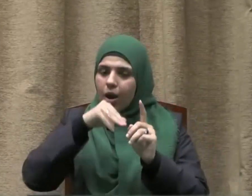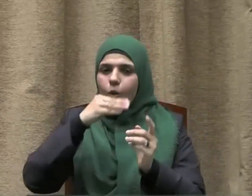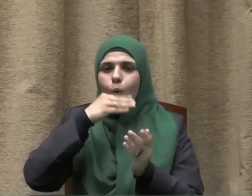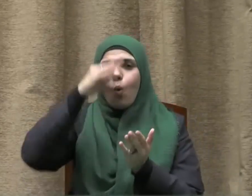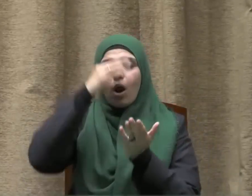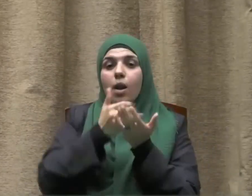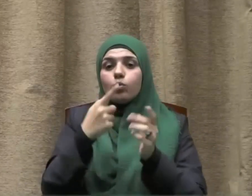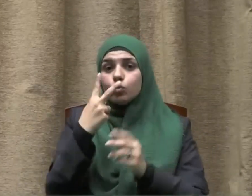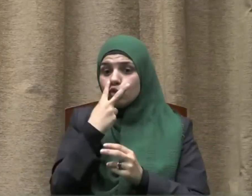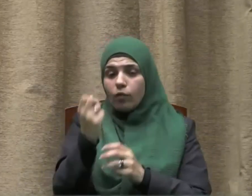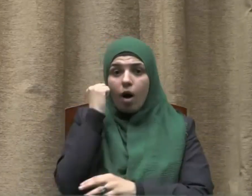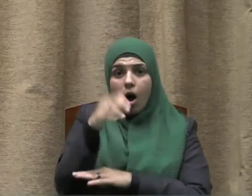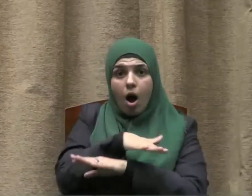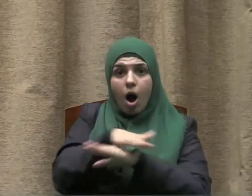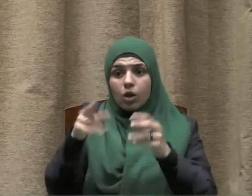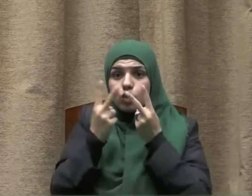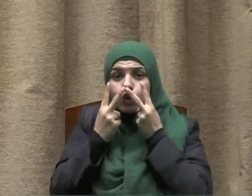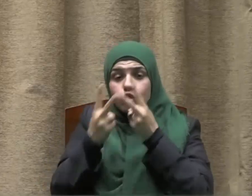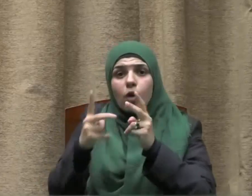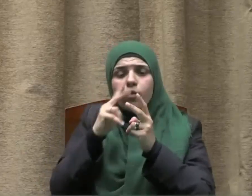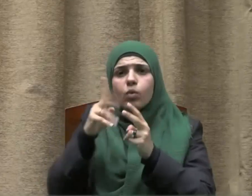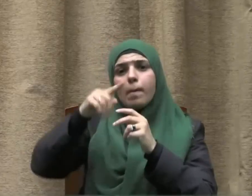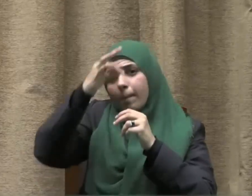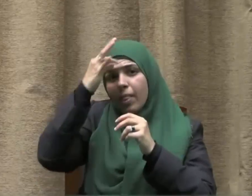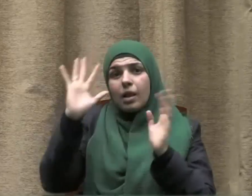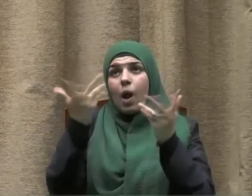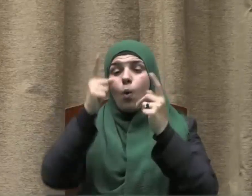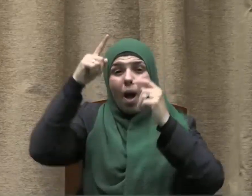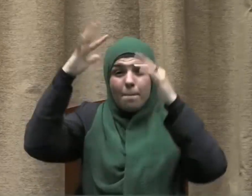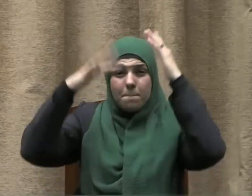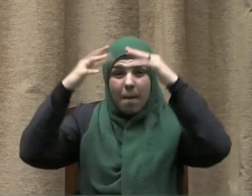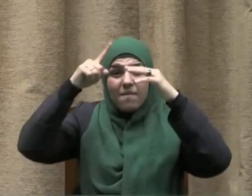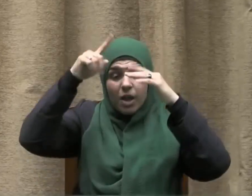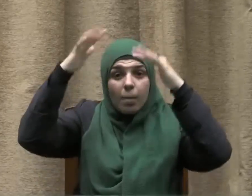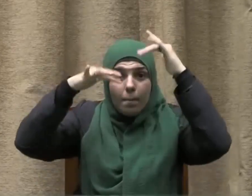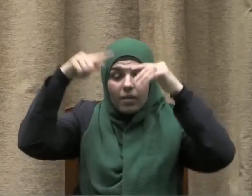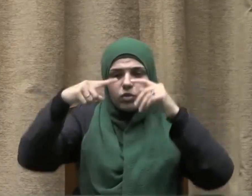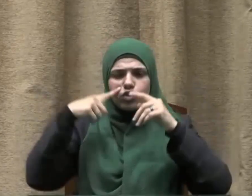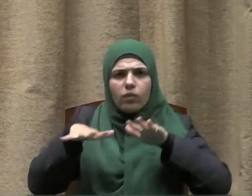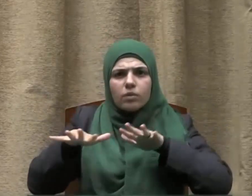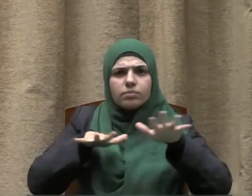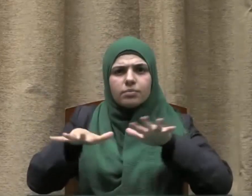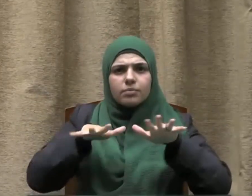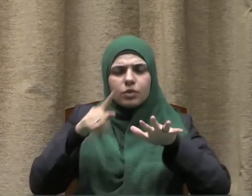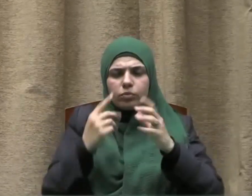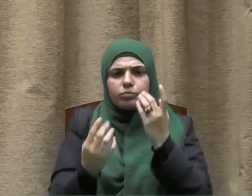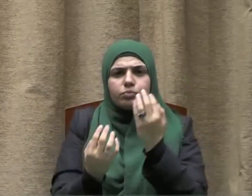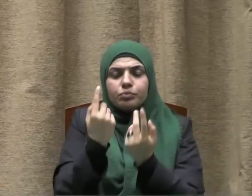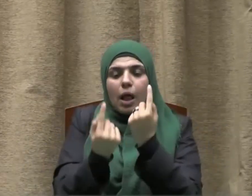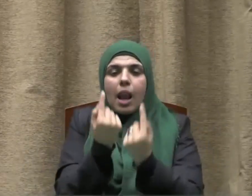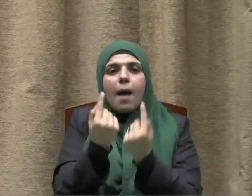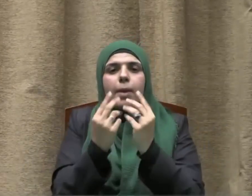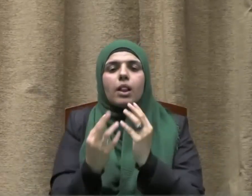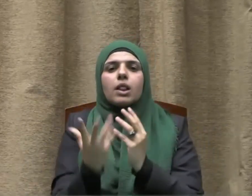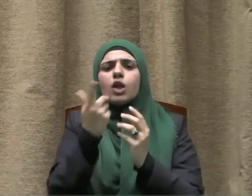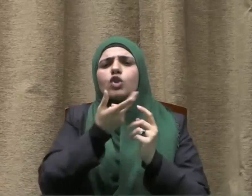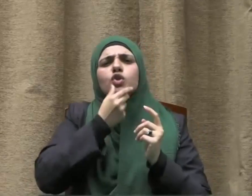وترى الأرض هامدة فإذا أنزلنا عليها الماء اهتزت وربت وأنبتت من